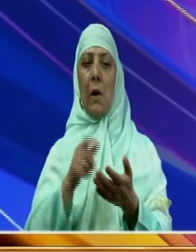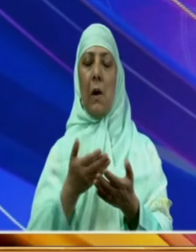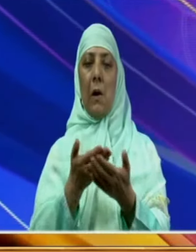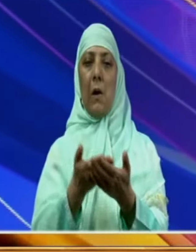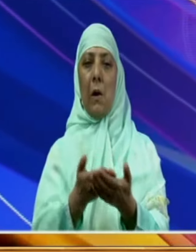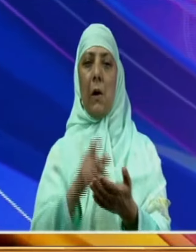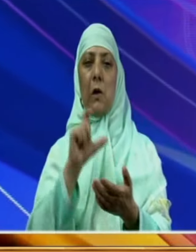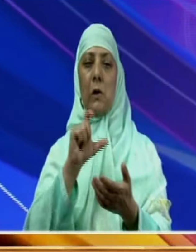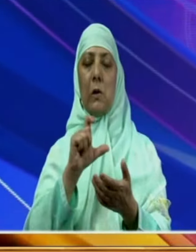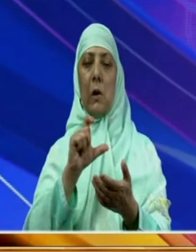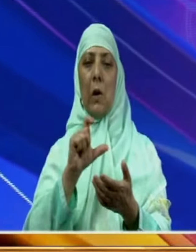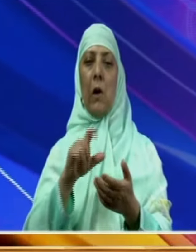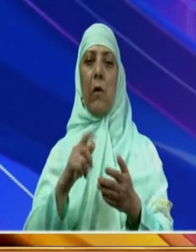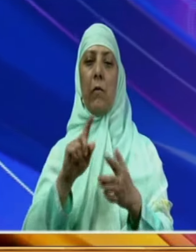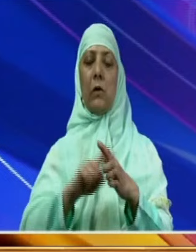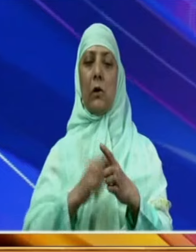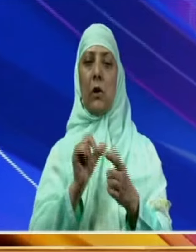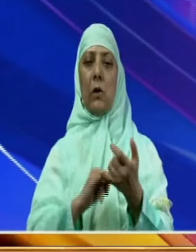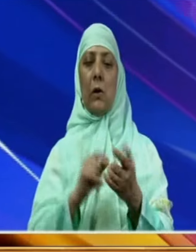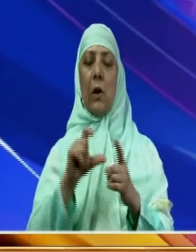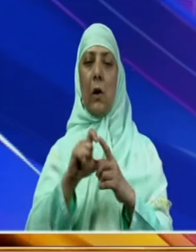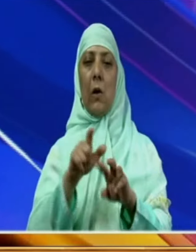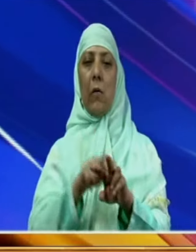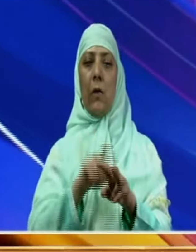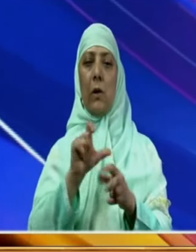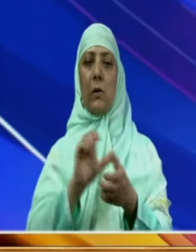چیپ جیسٹس ڈی وی چندر چوٹ